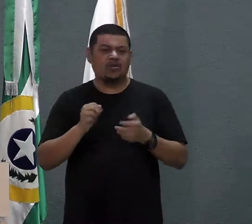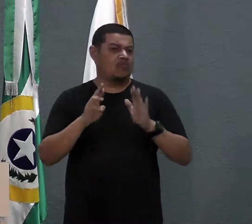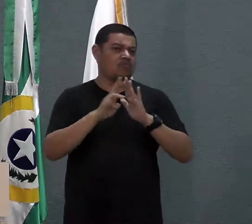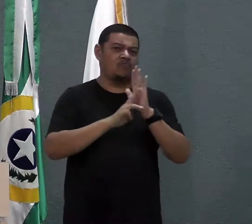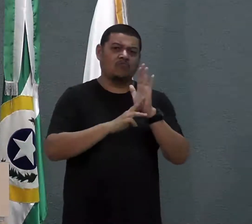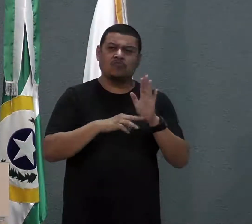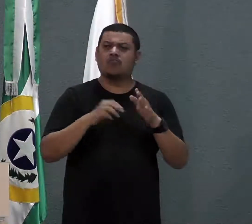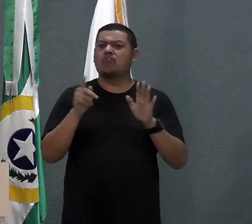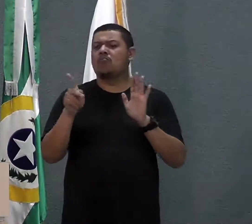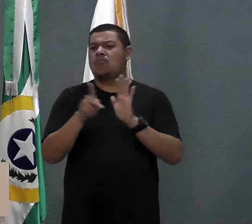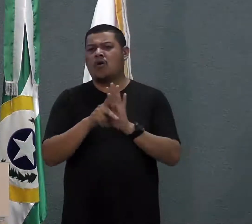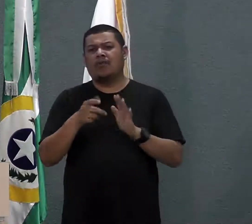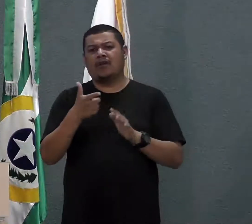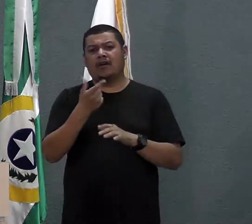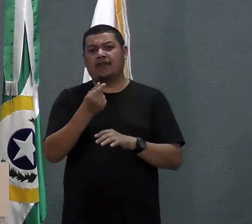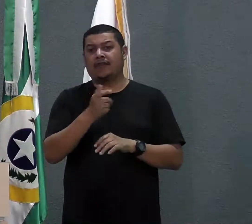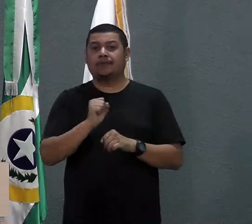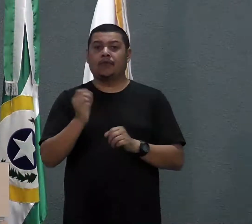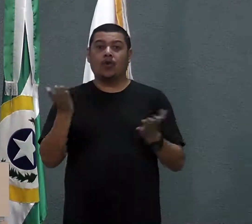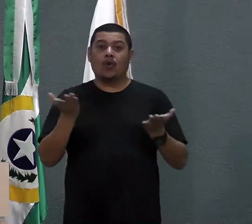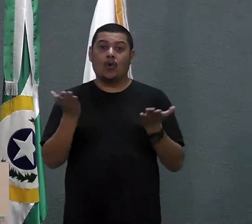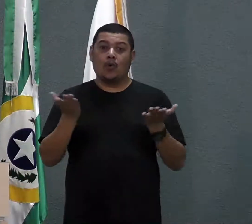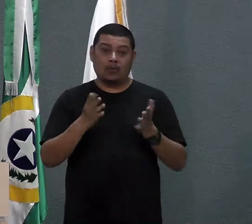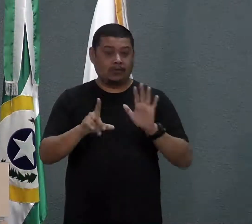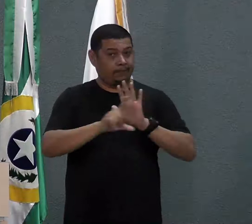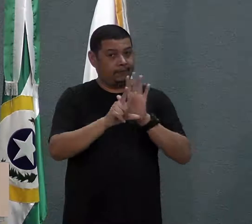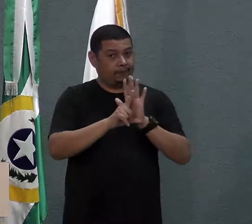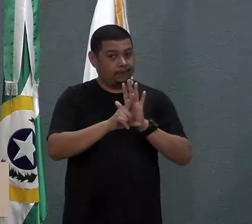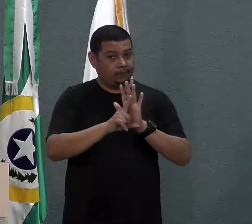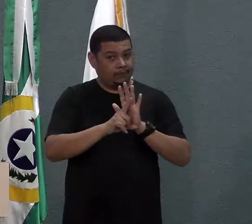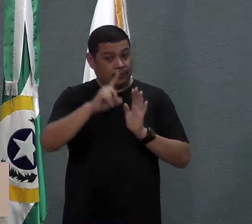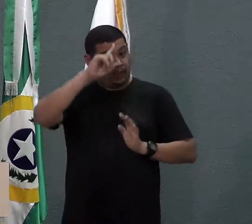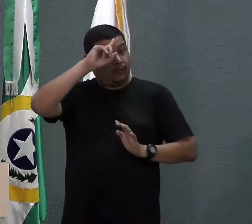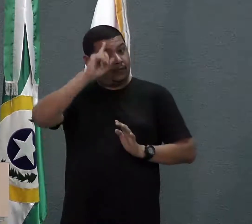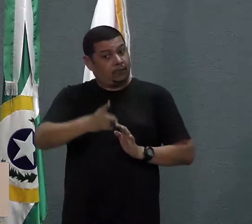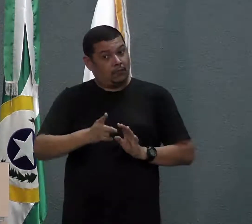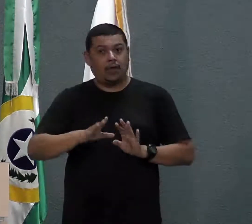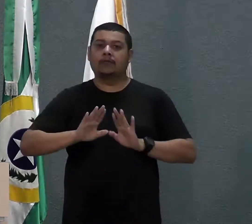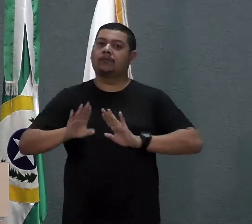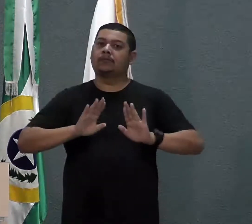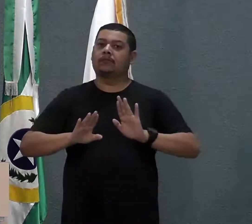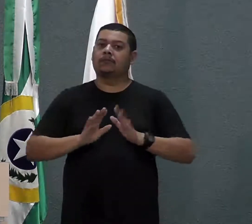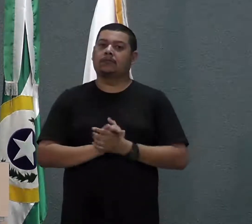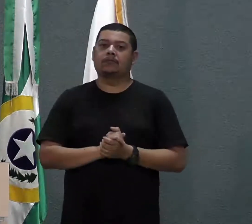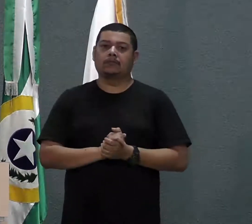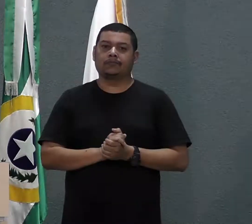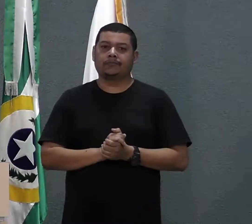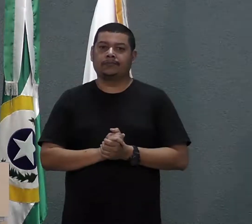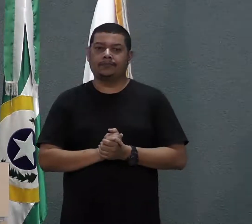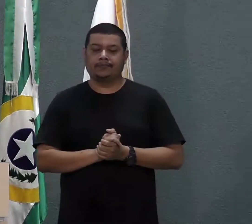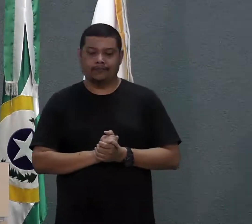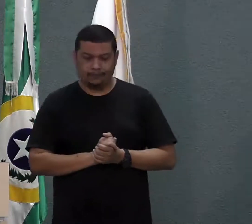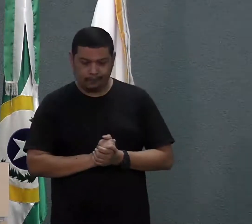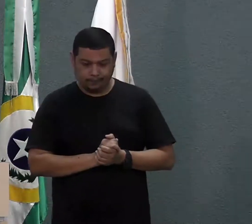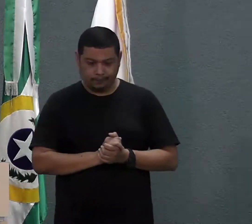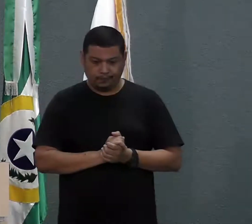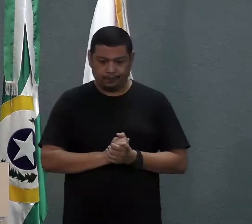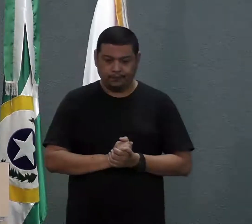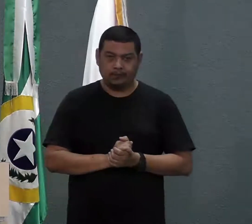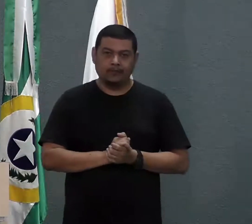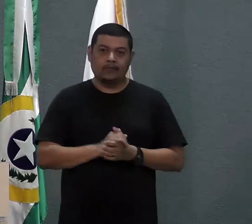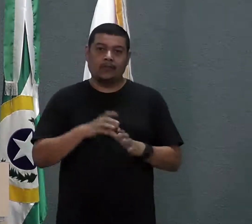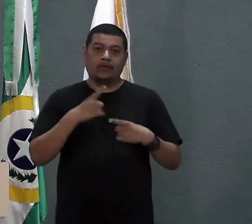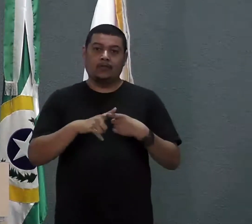foi há 20 anos atrás. Hoje, a lei não se permite colocar um centavo público num espaço que não é de domínio